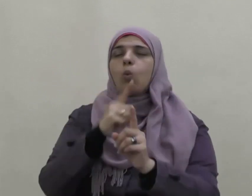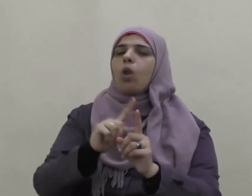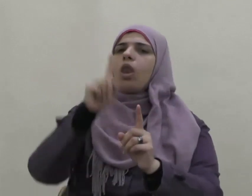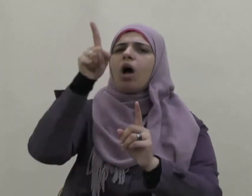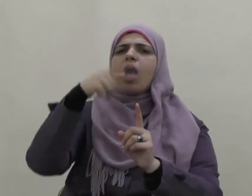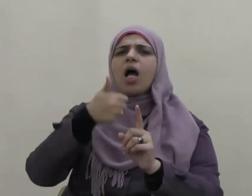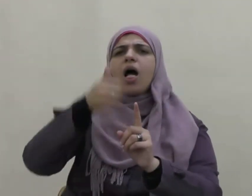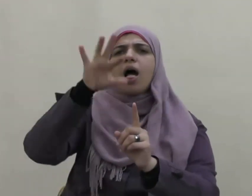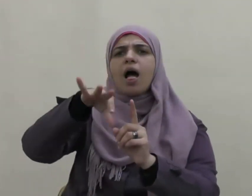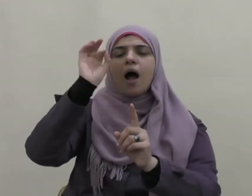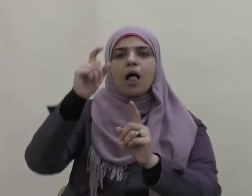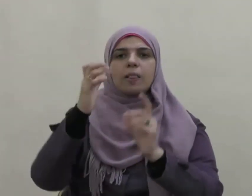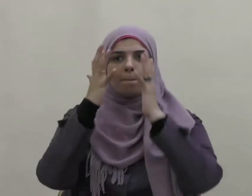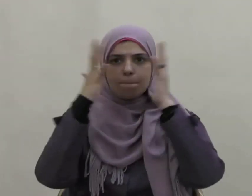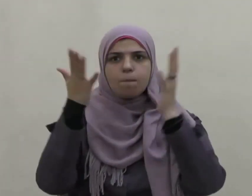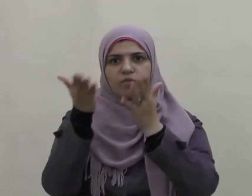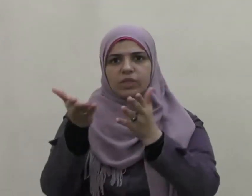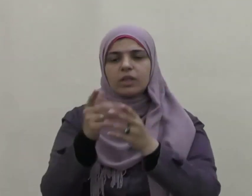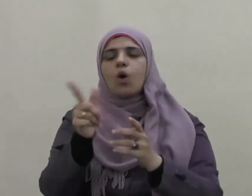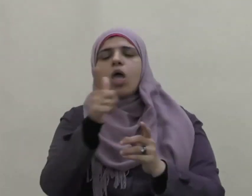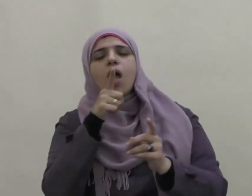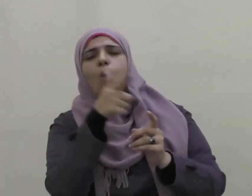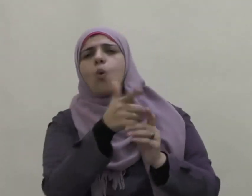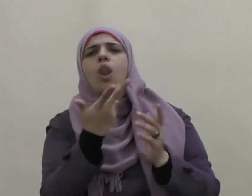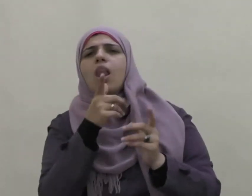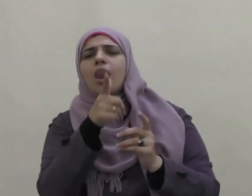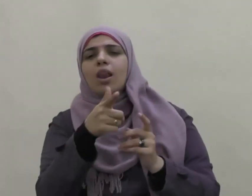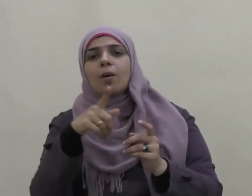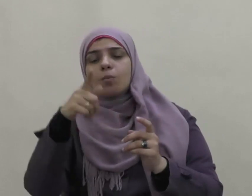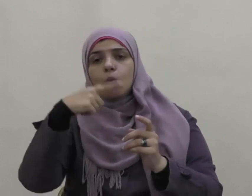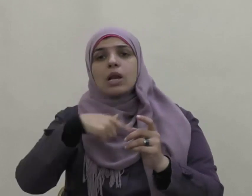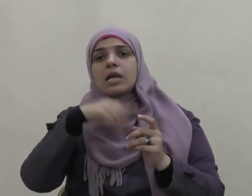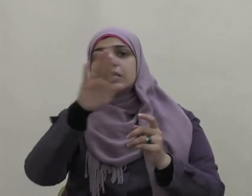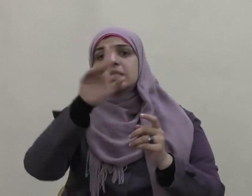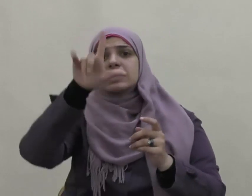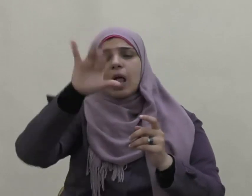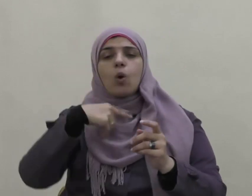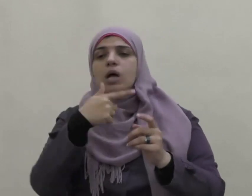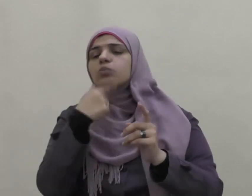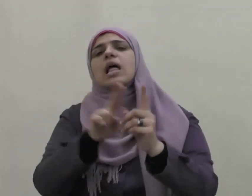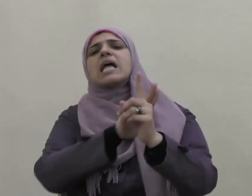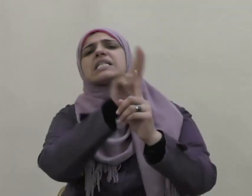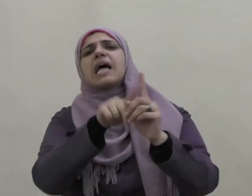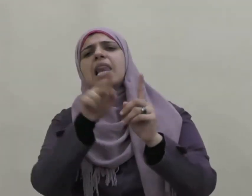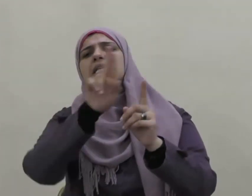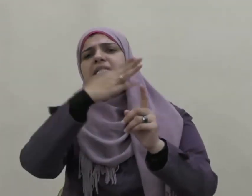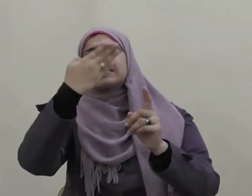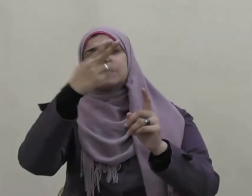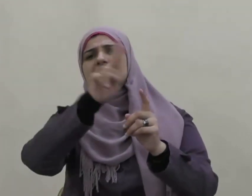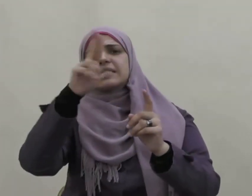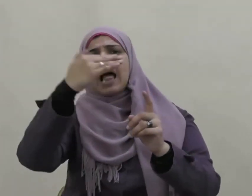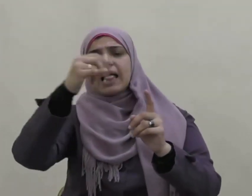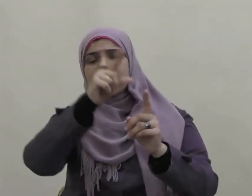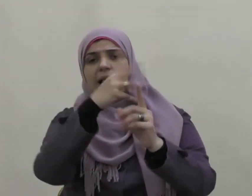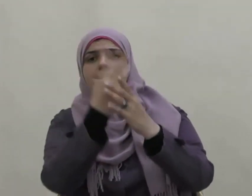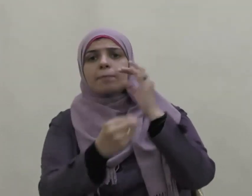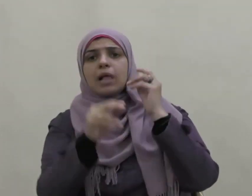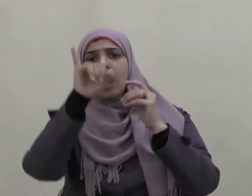المفتين وكان يقول سلوا سعيد بن المسيب فإنه قد جالس